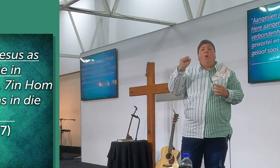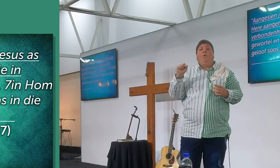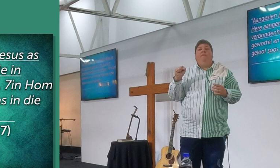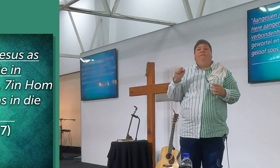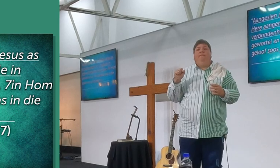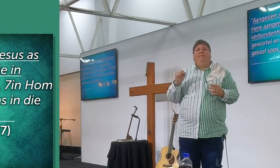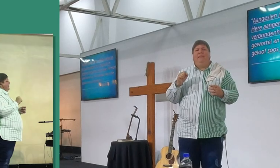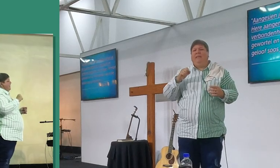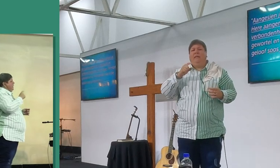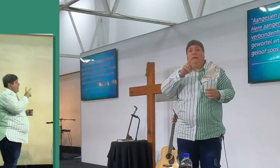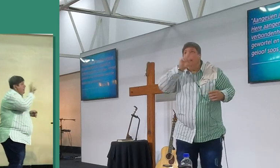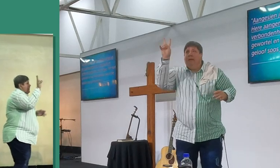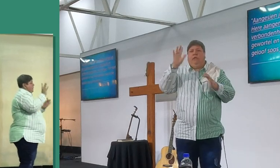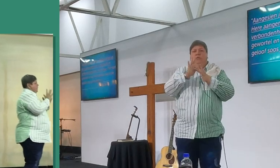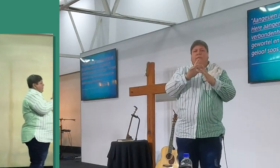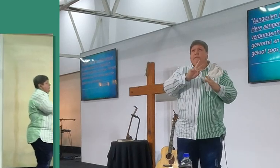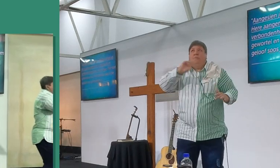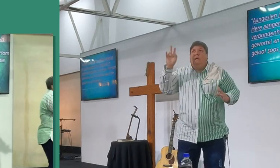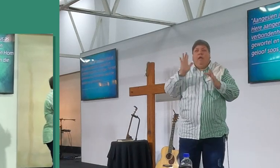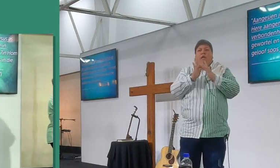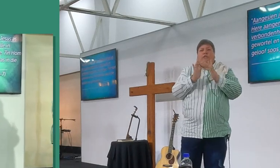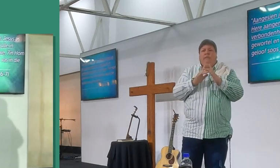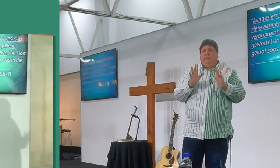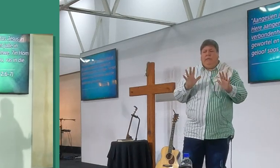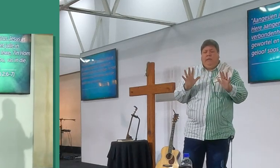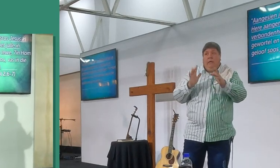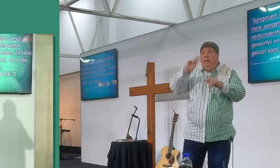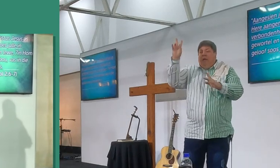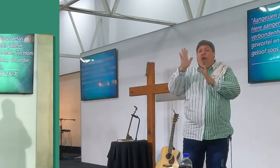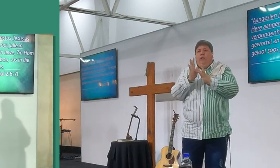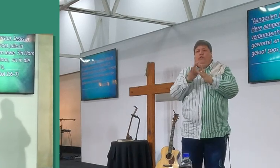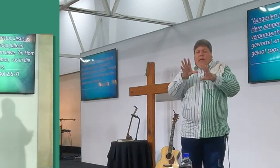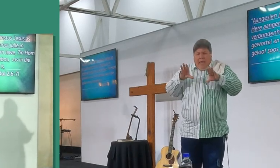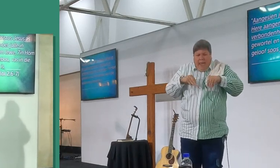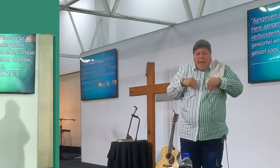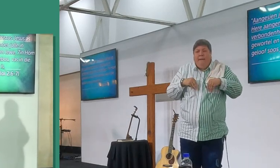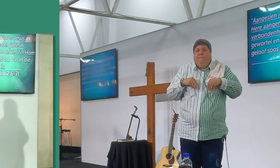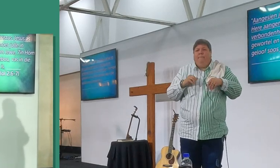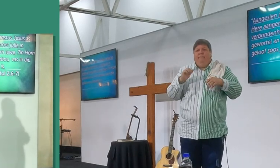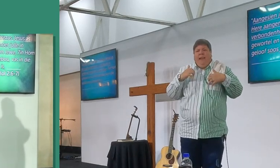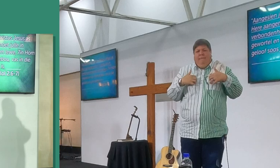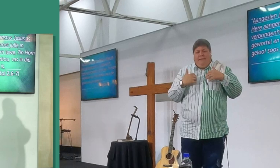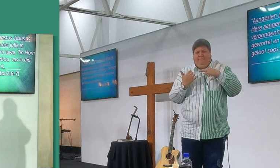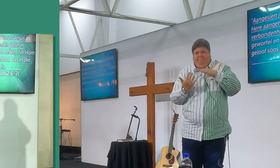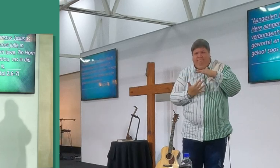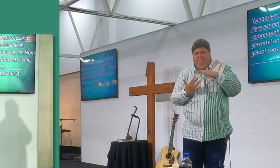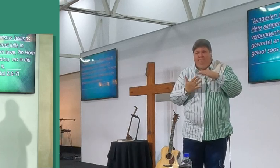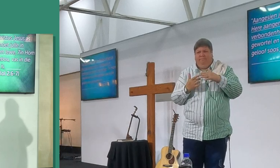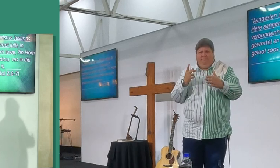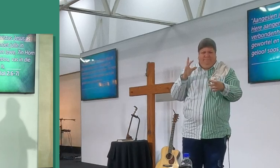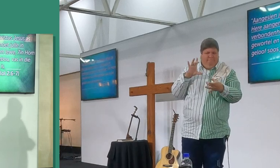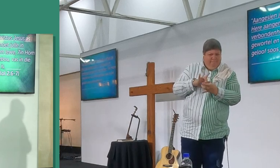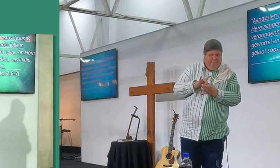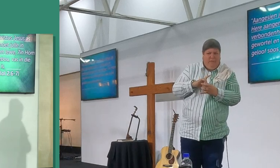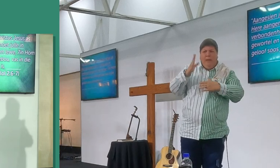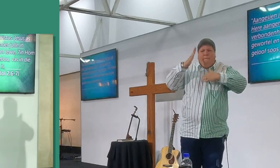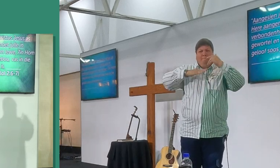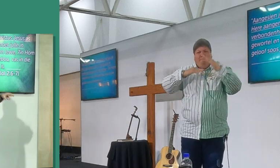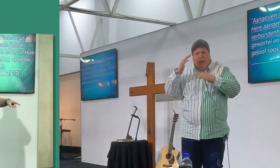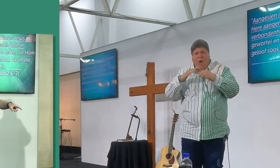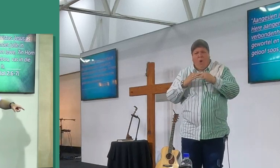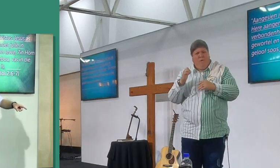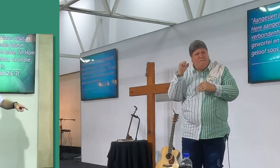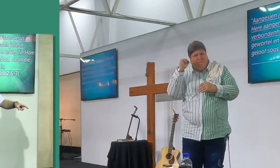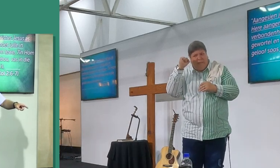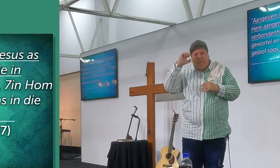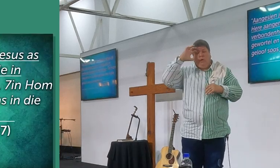terug na Jesus, terug na Jesus, terug na Jesus, kijk net wie jy bo, jylle het om aangeneem, jylle lewe in verbondenheid, jylle is gewortel, jylle bou, jylle is